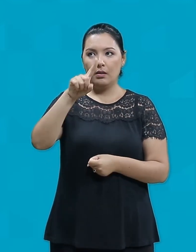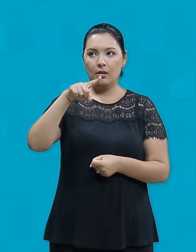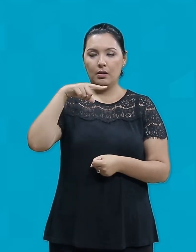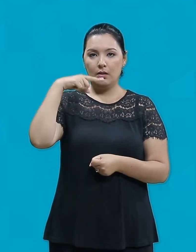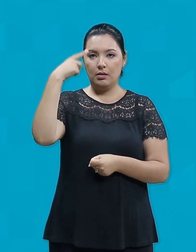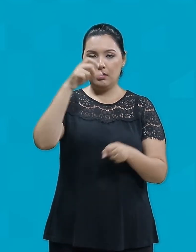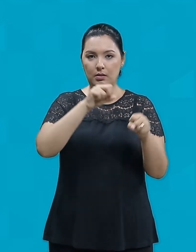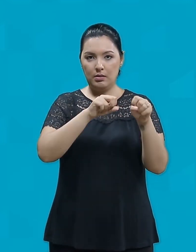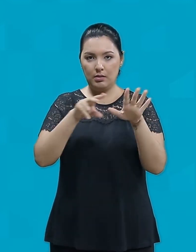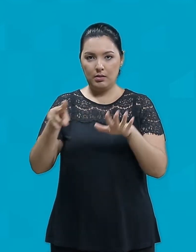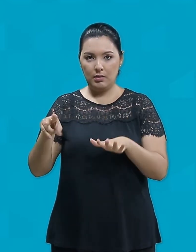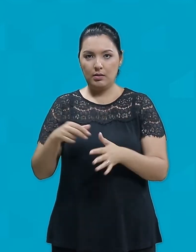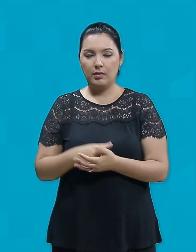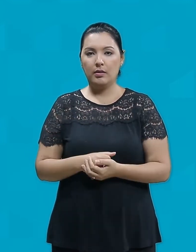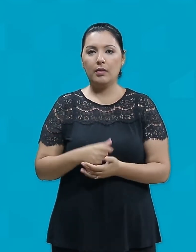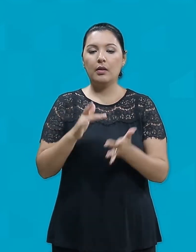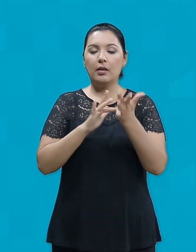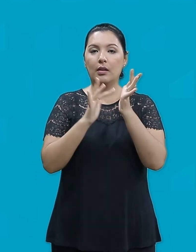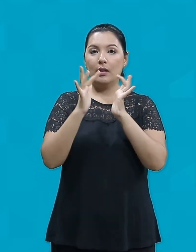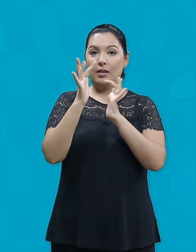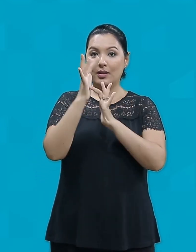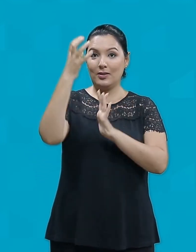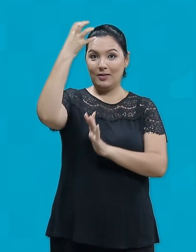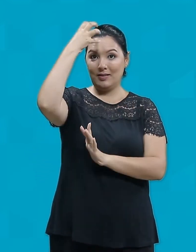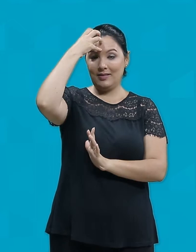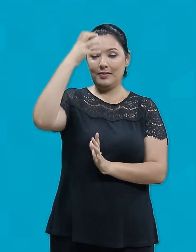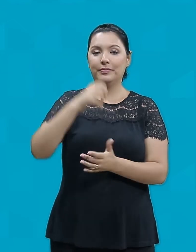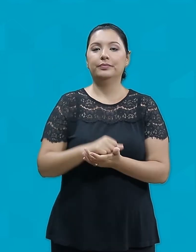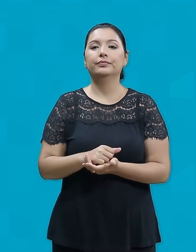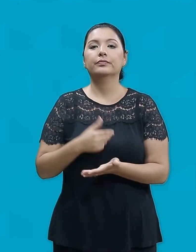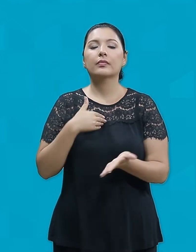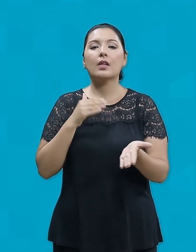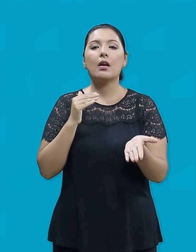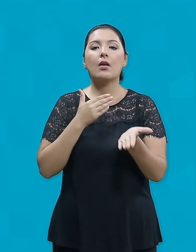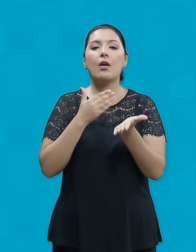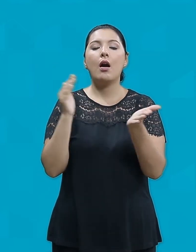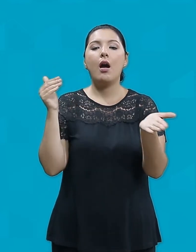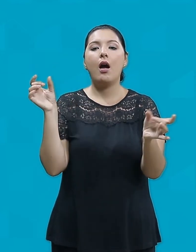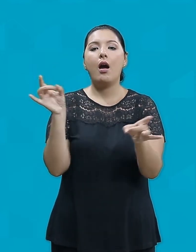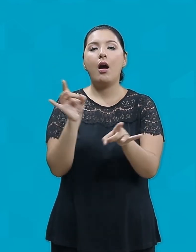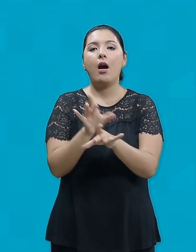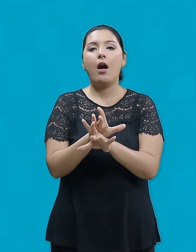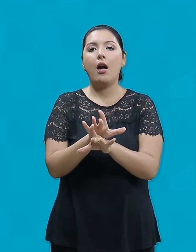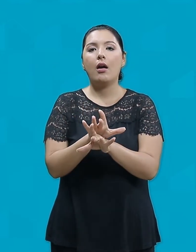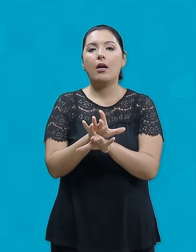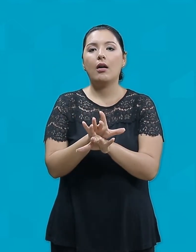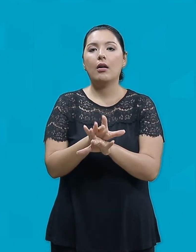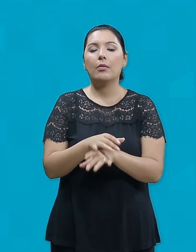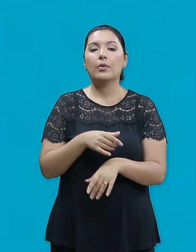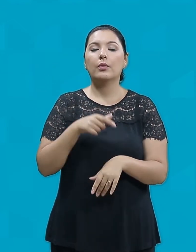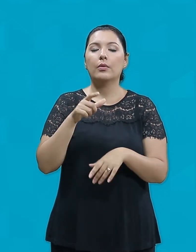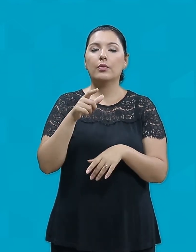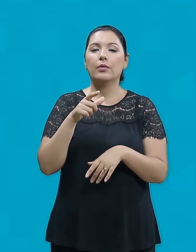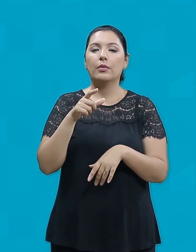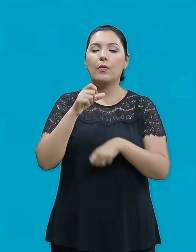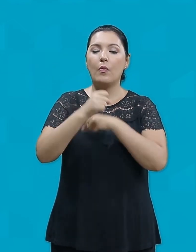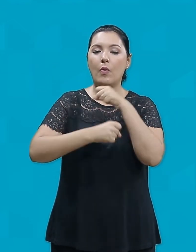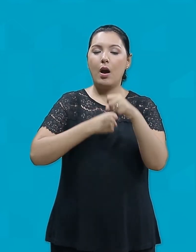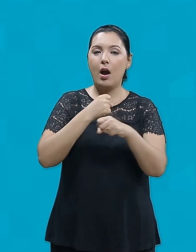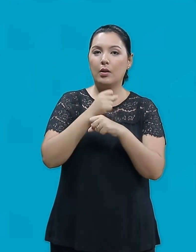com a solenidade de Cristo Rei Estaremos encerrando o ano litúrgico A Na caminhada da